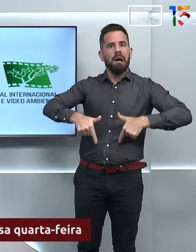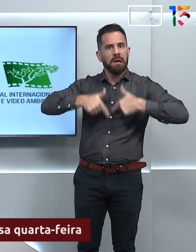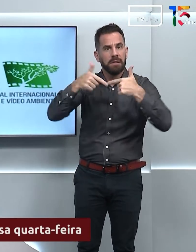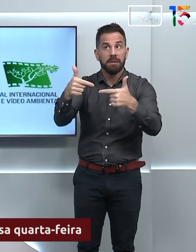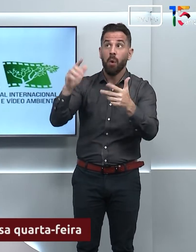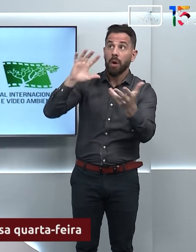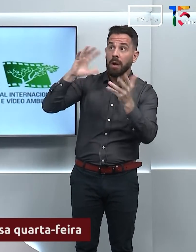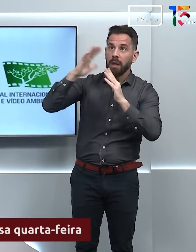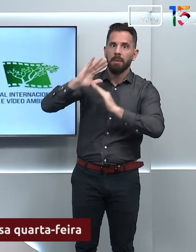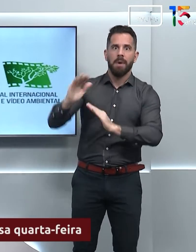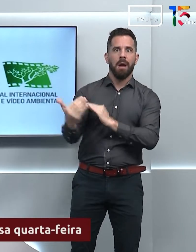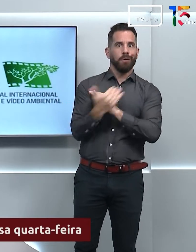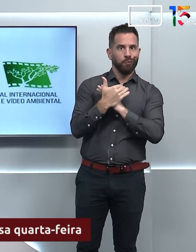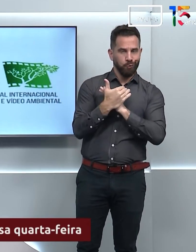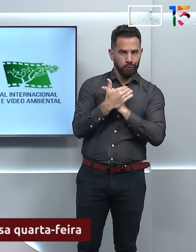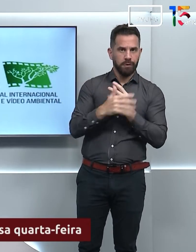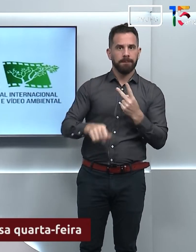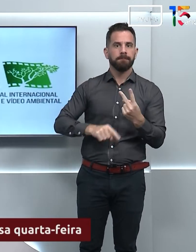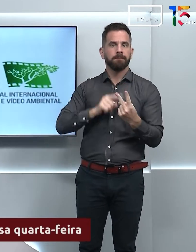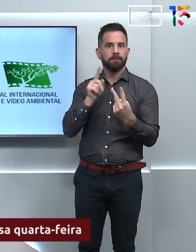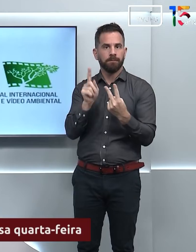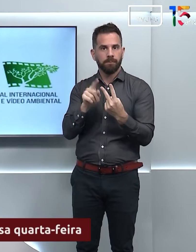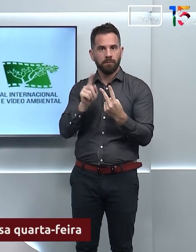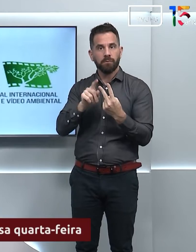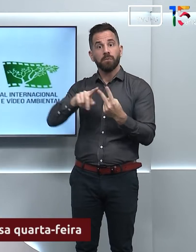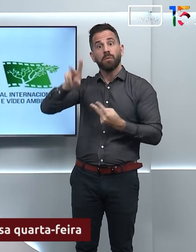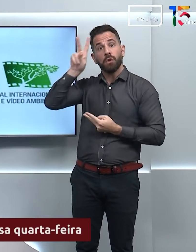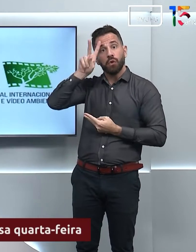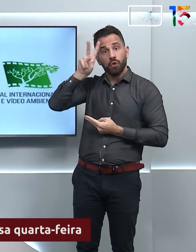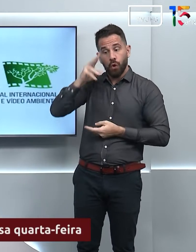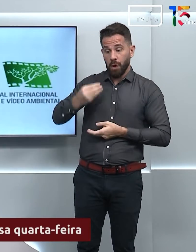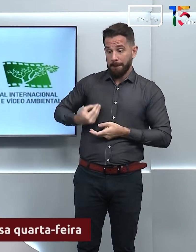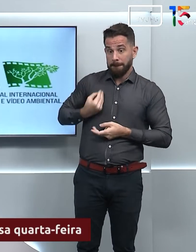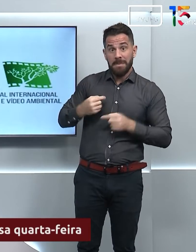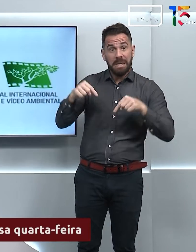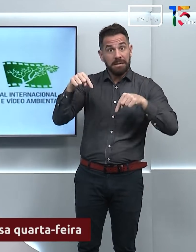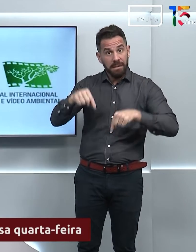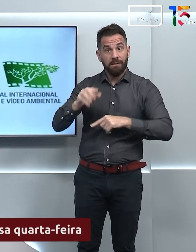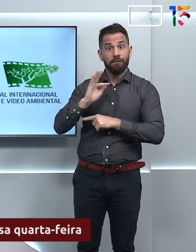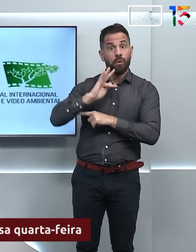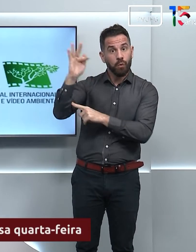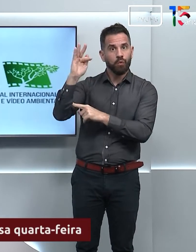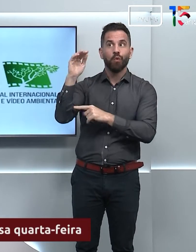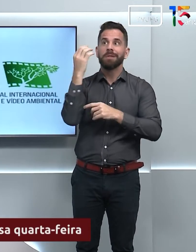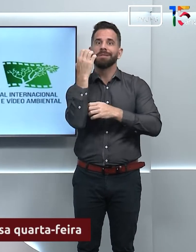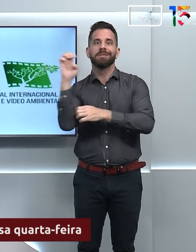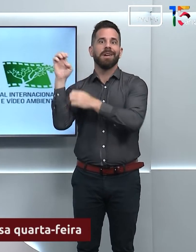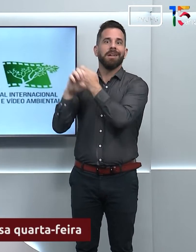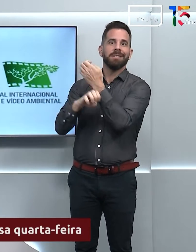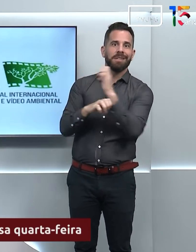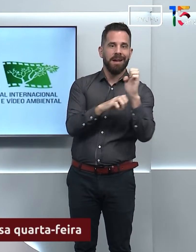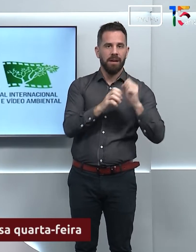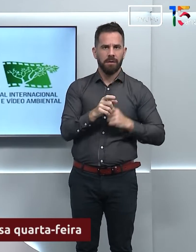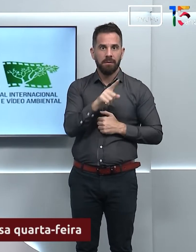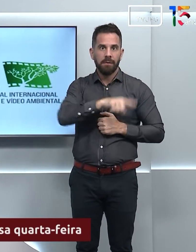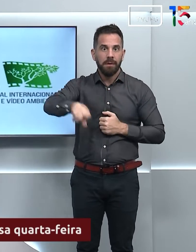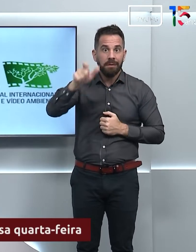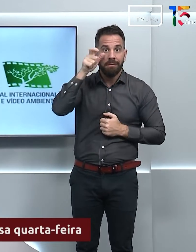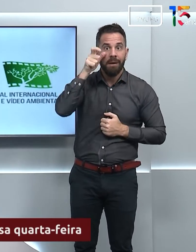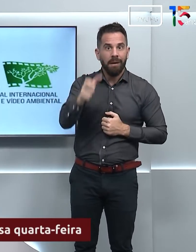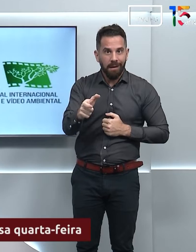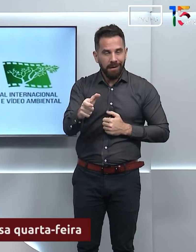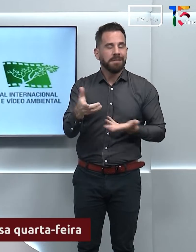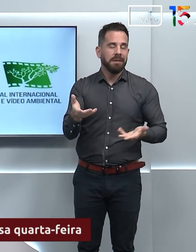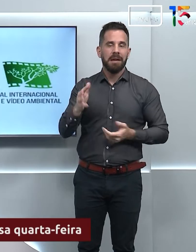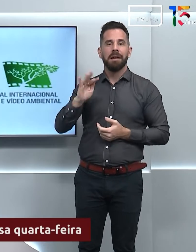aliado. E também a história, o presente e o futuro do Cerrado. Se você se interessou, saiba que o FICA